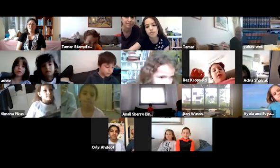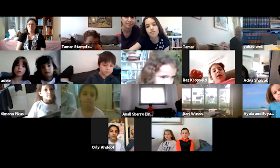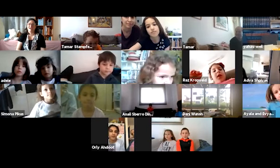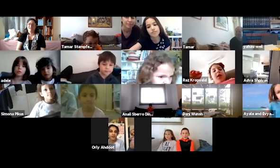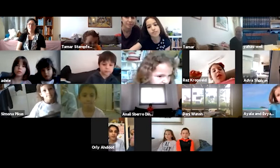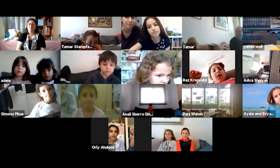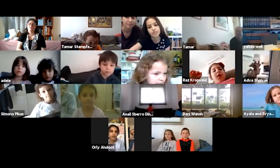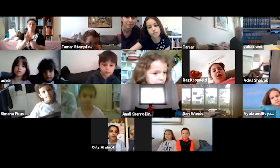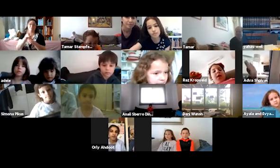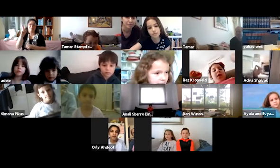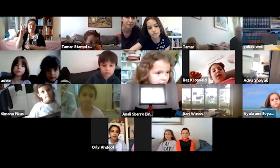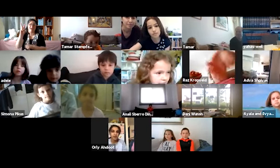ומה עם שני מסר?